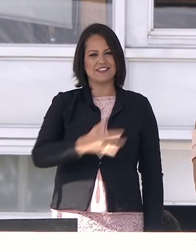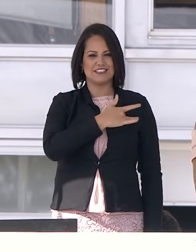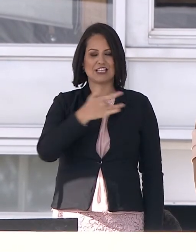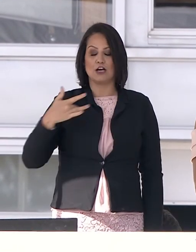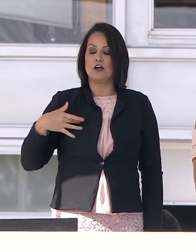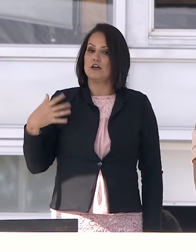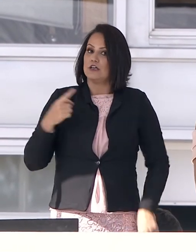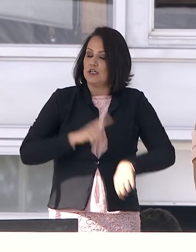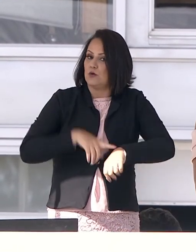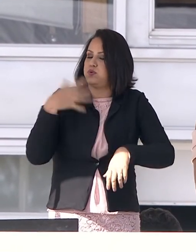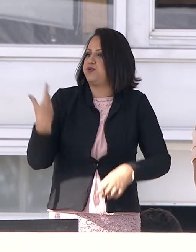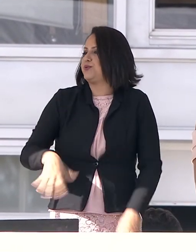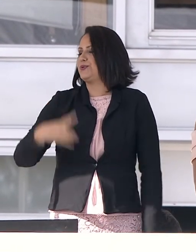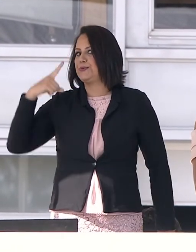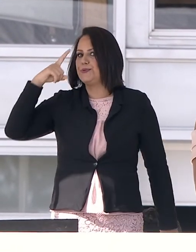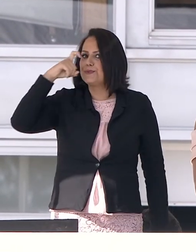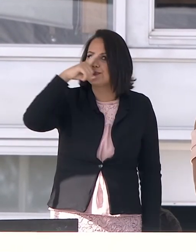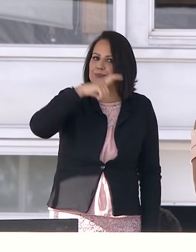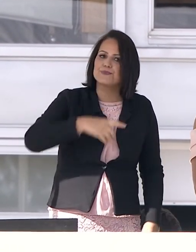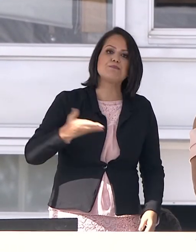mais difíceis.